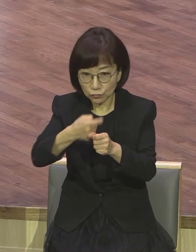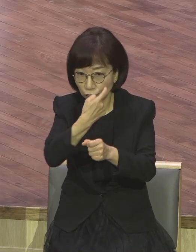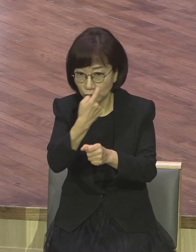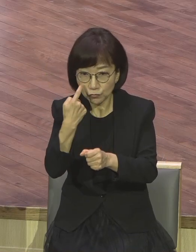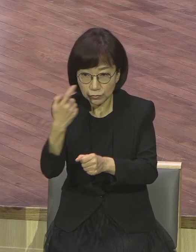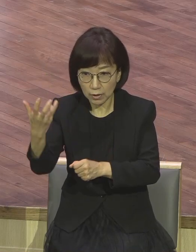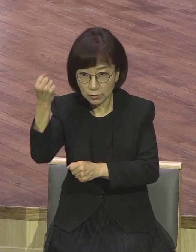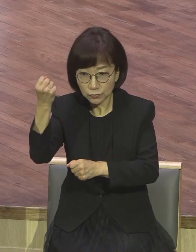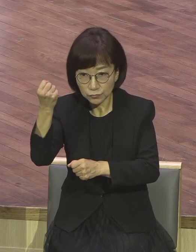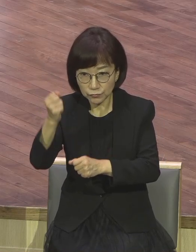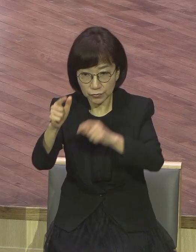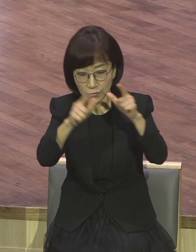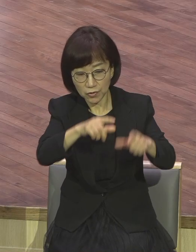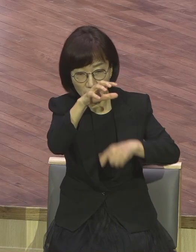눈돌린 건 싹 없습니다.